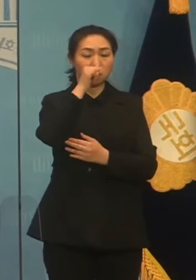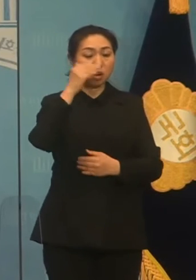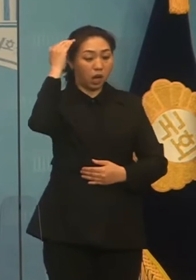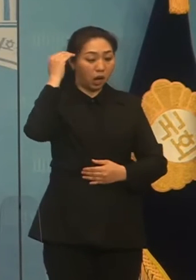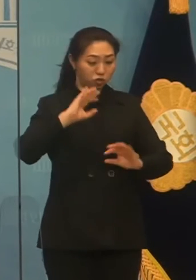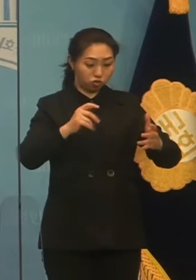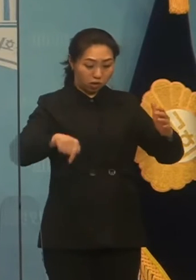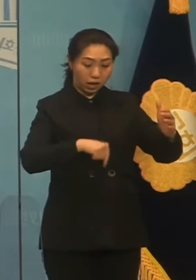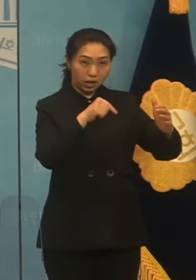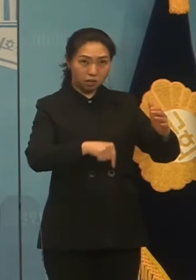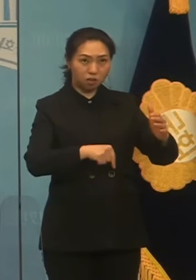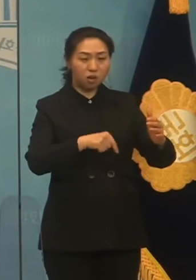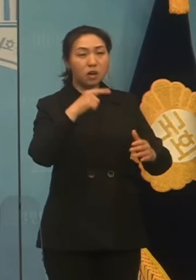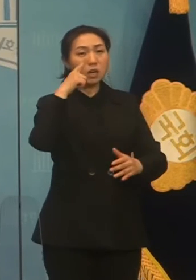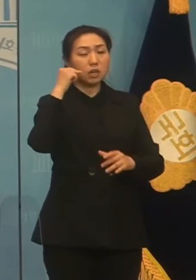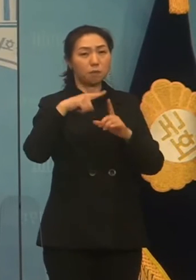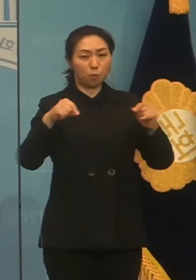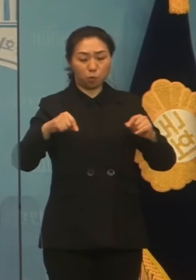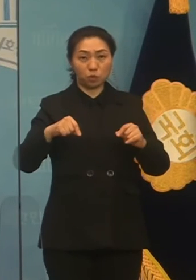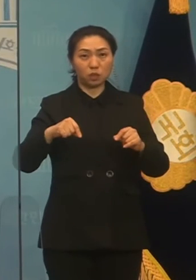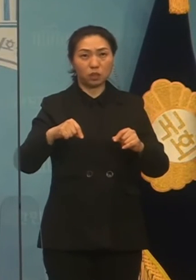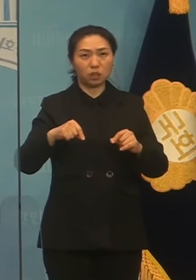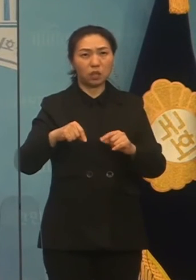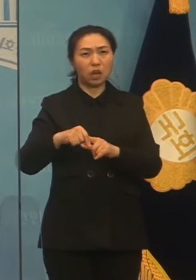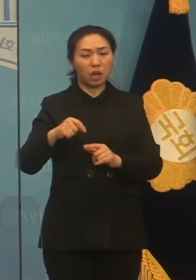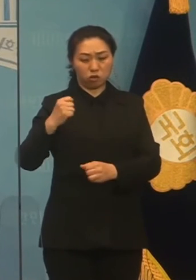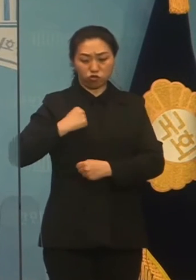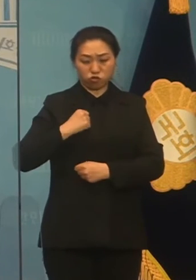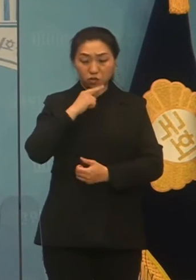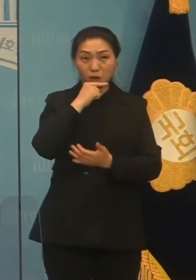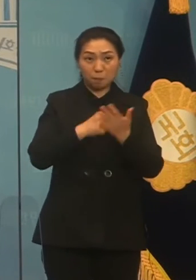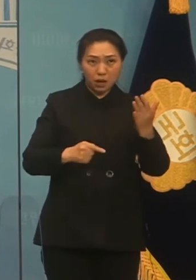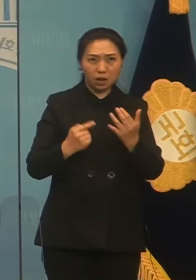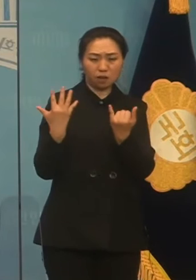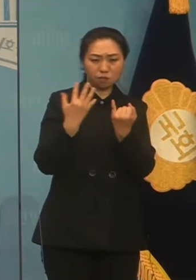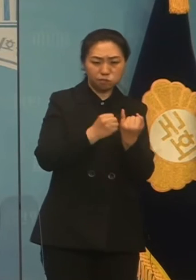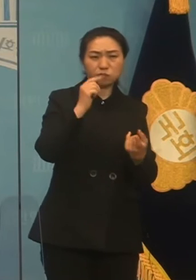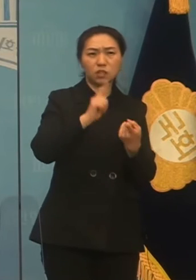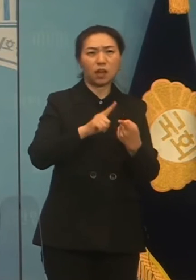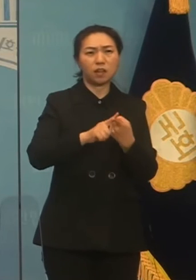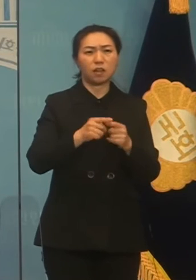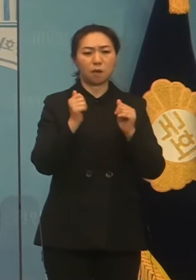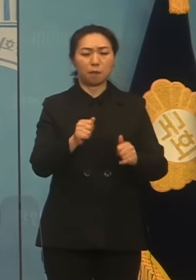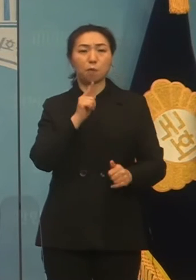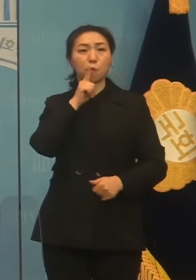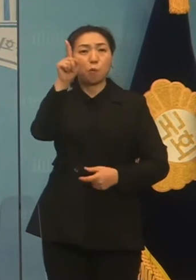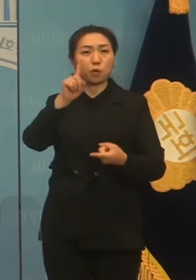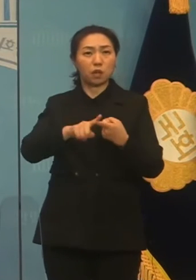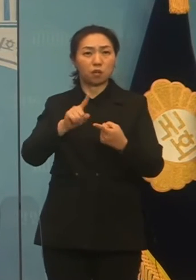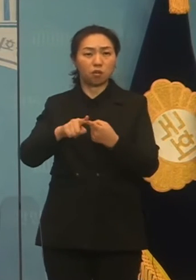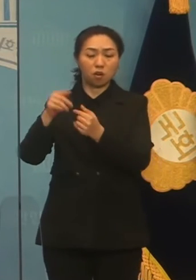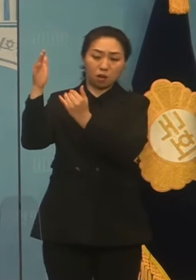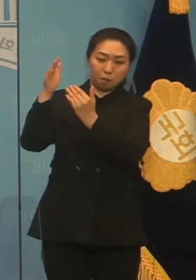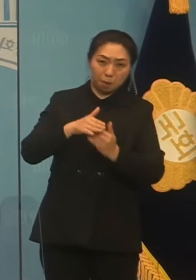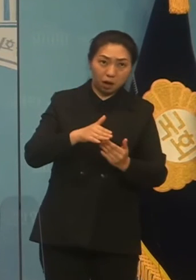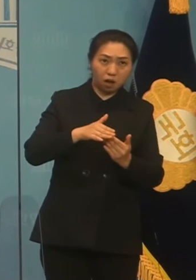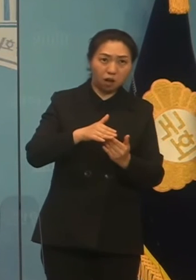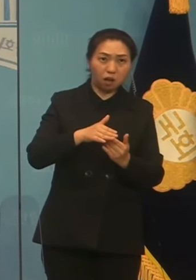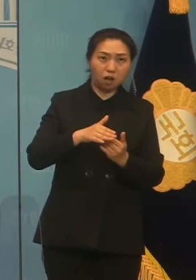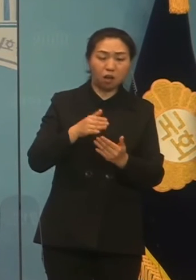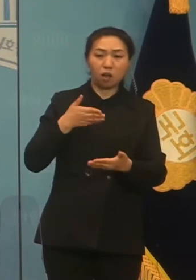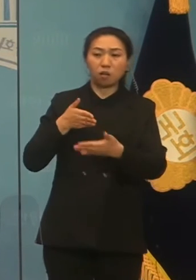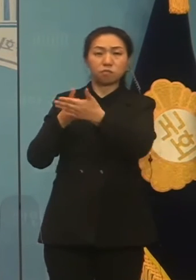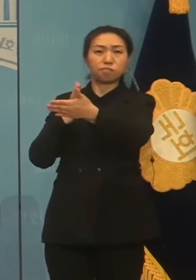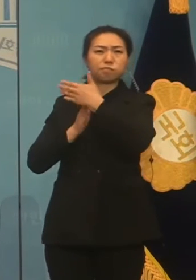위안부 피해 할머니들이 일본 정부를 상대로 두 번째로 제기한 손해배상 소송에서 각각 판결을 받아 해소했습니다.